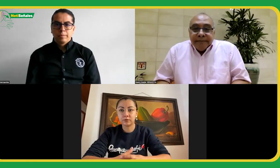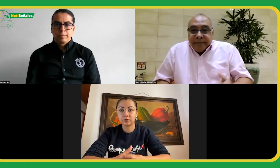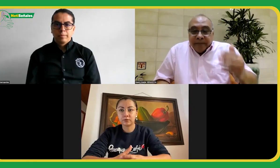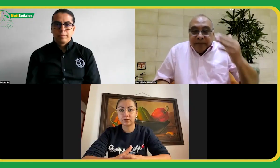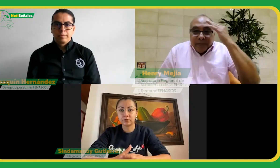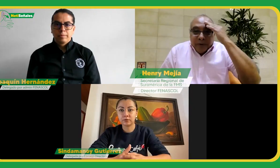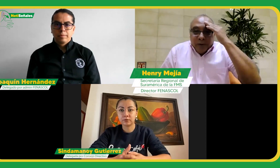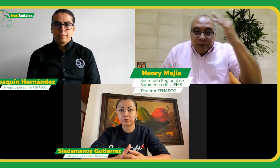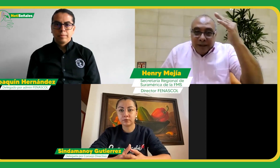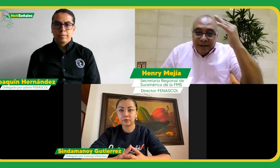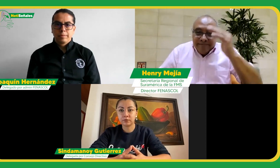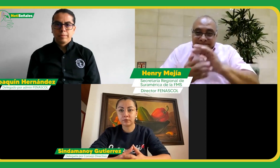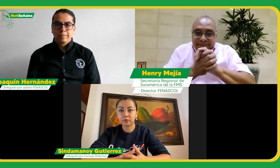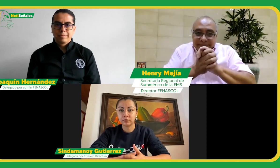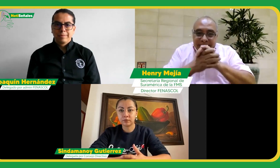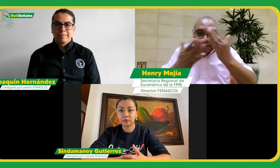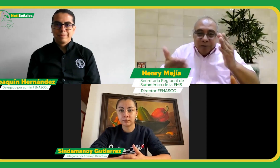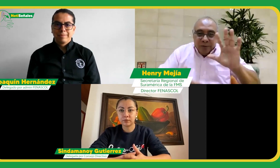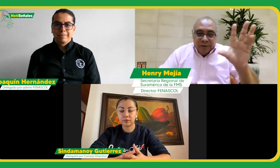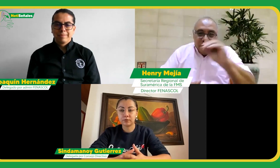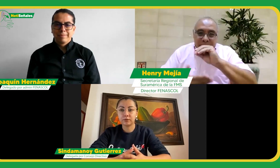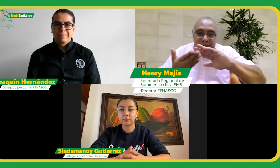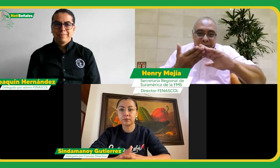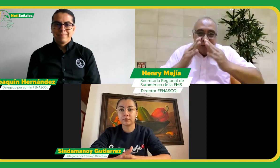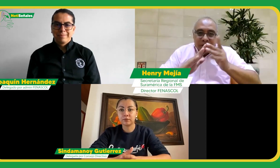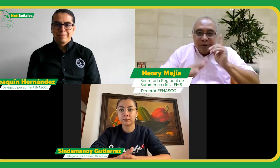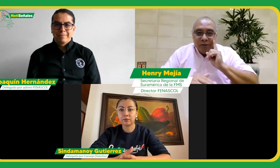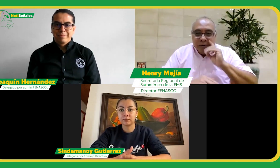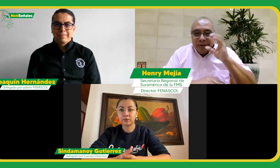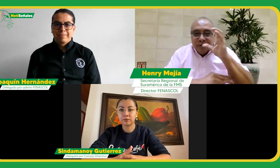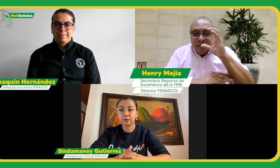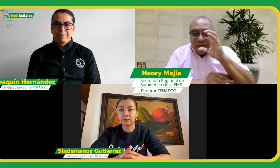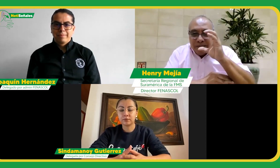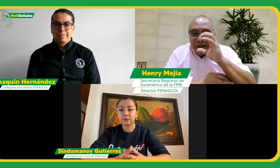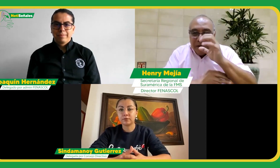Hola, un saludo a toda la comunidad sorda colombiana.